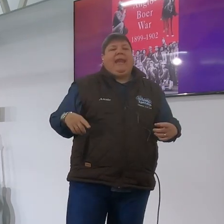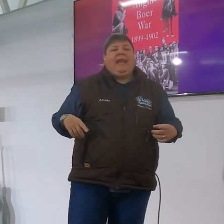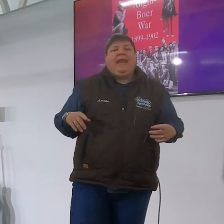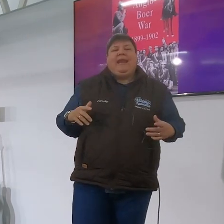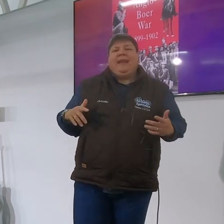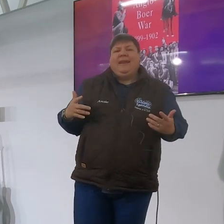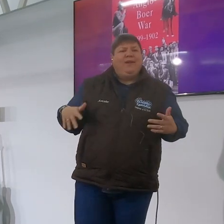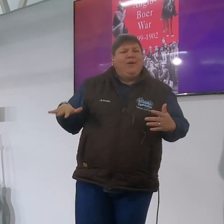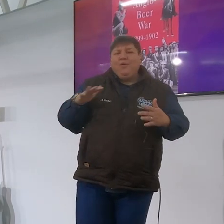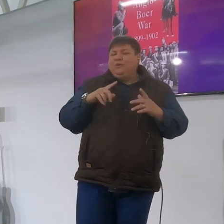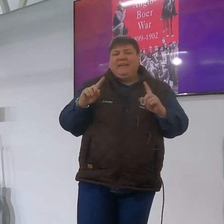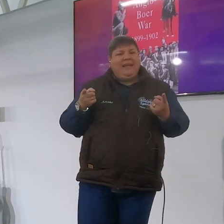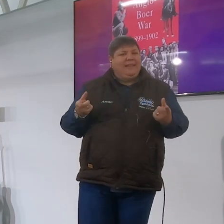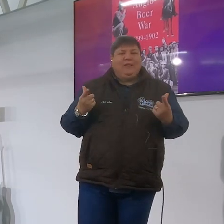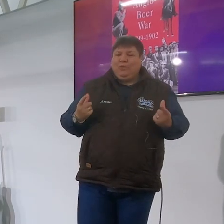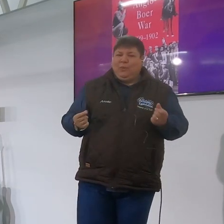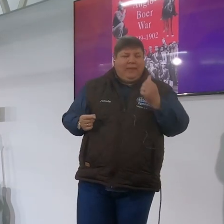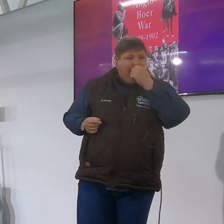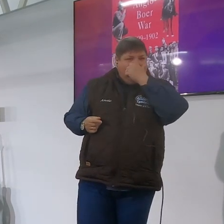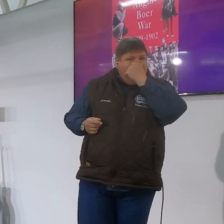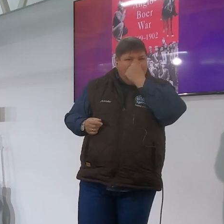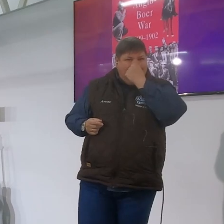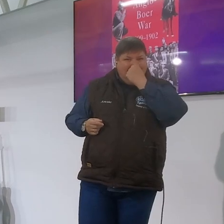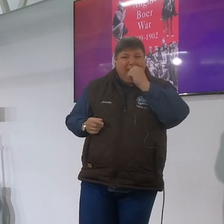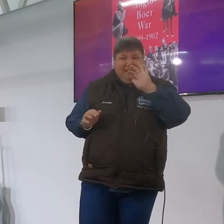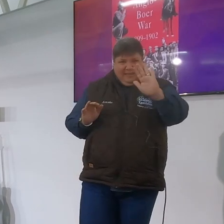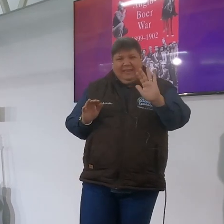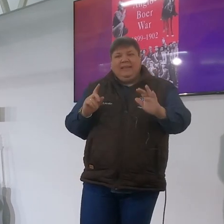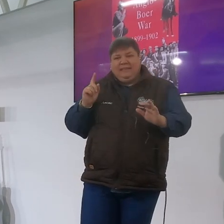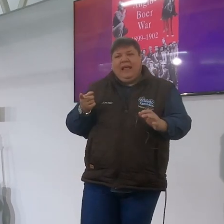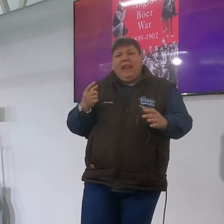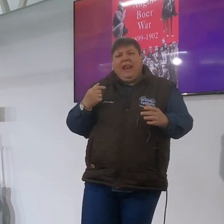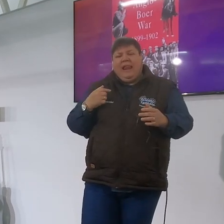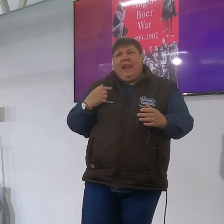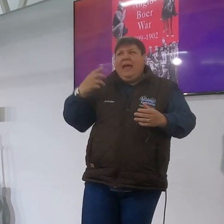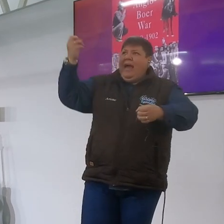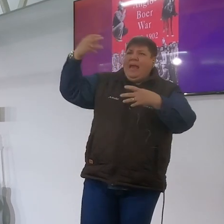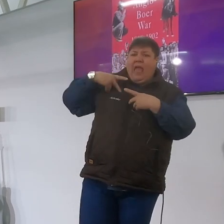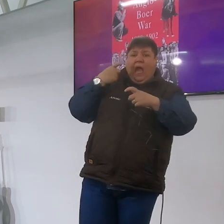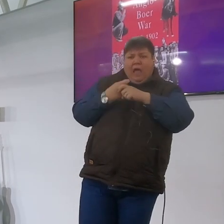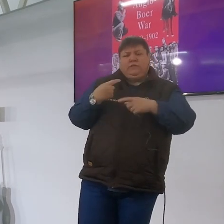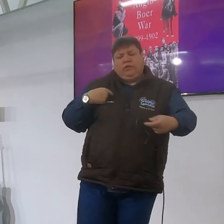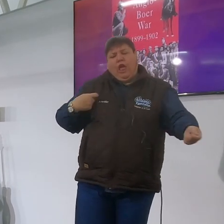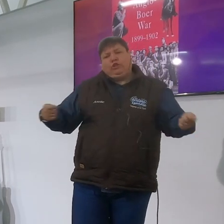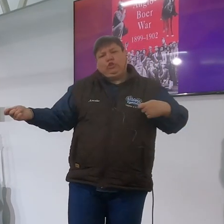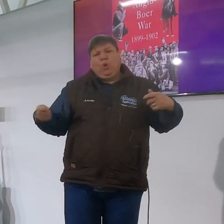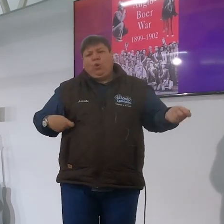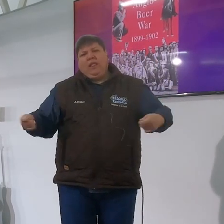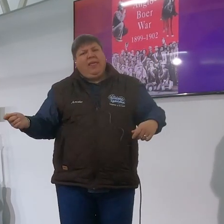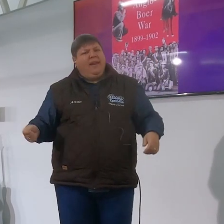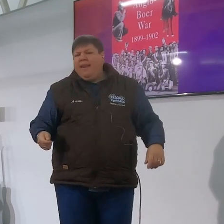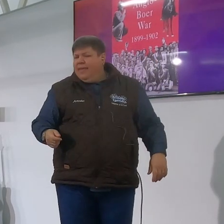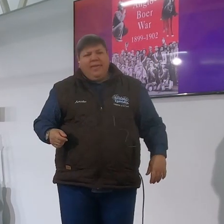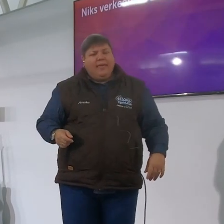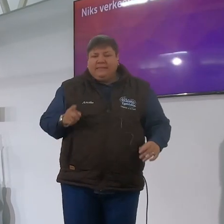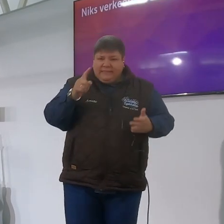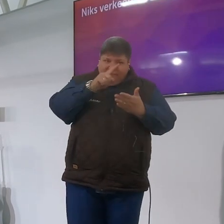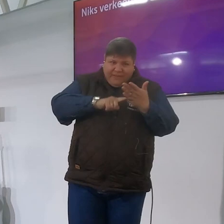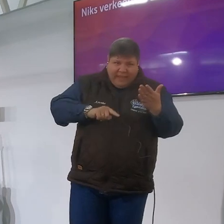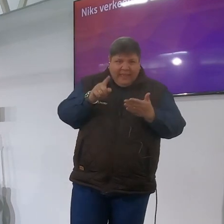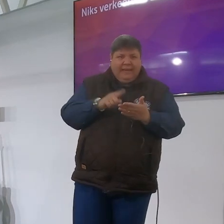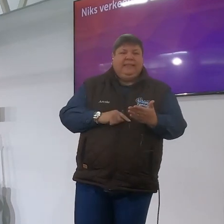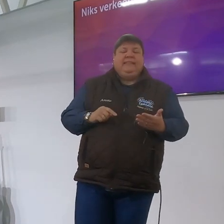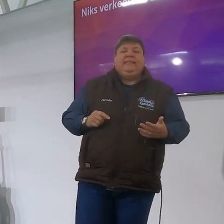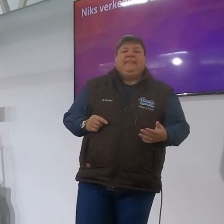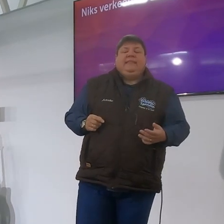nie heel te mal recht is volgens die woord nie so geef my net een kans ek sal hierdie ding uitsorteer so ons bid maar ons bid helemaal verkeerd en